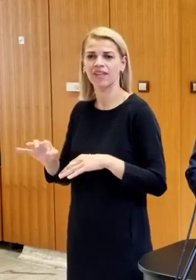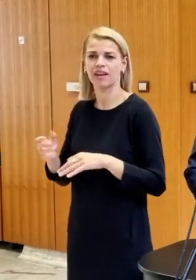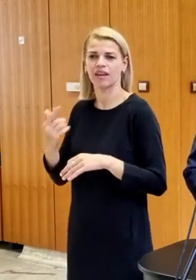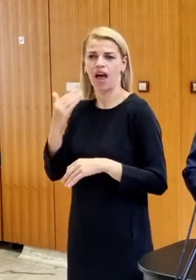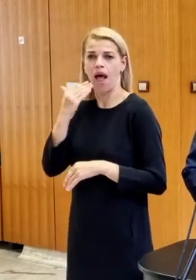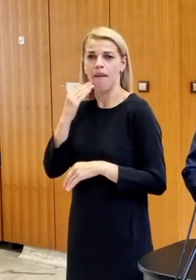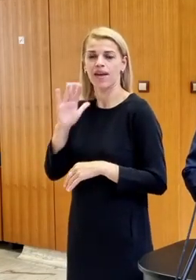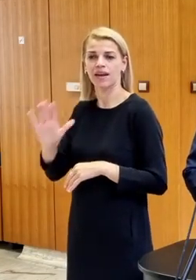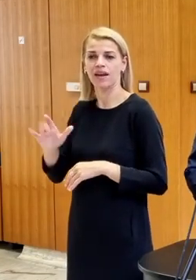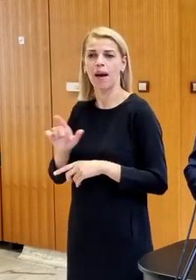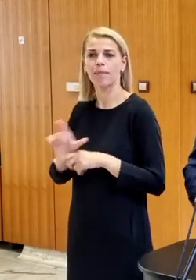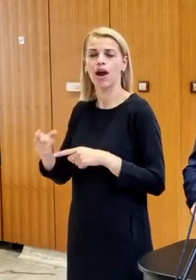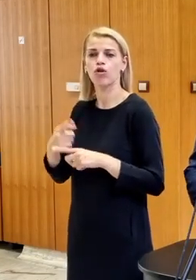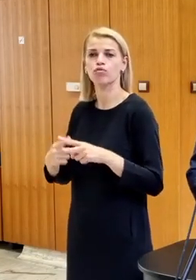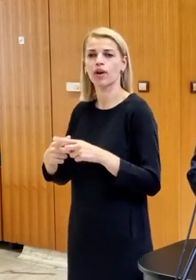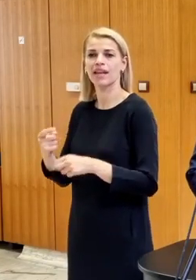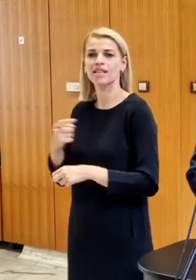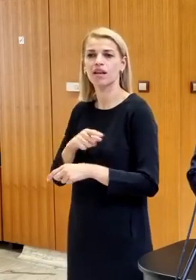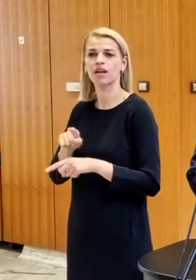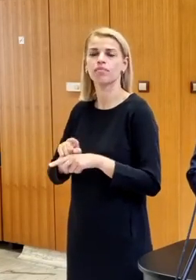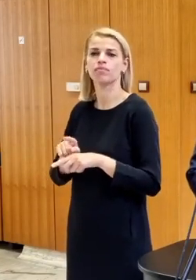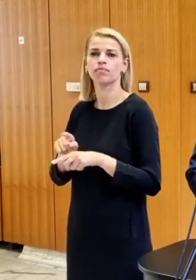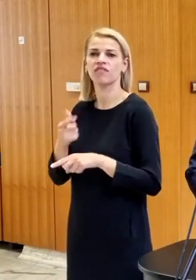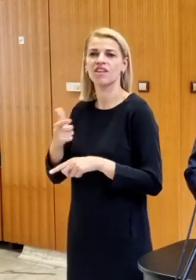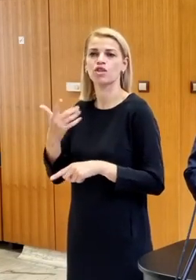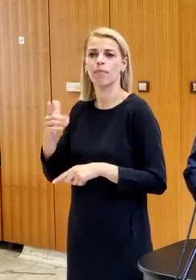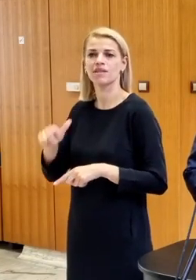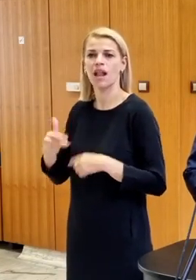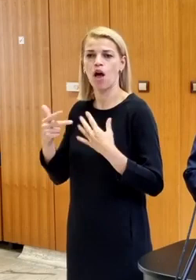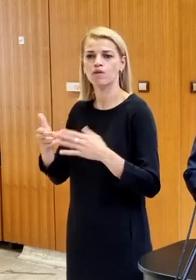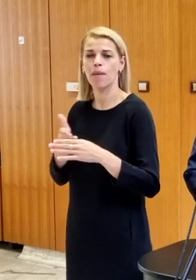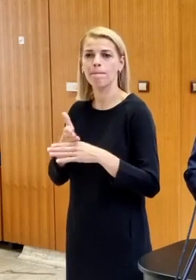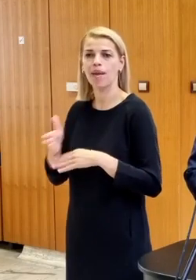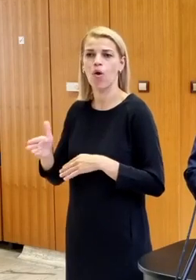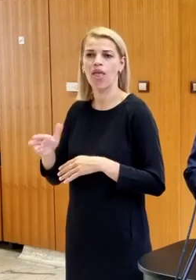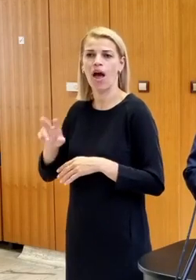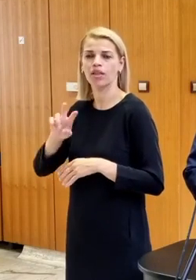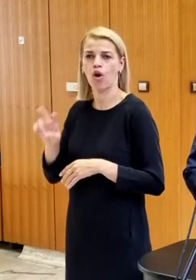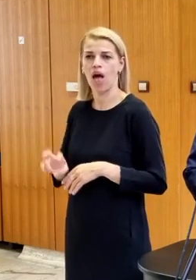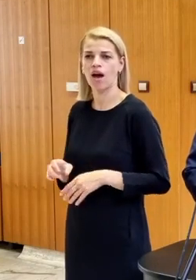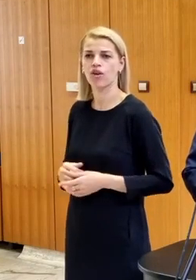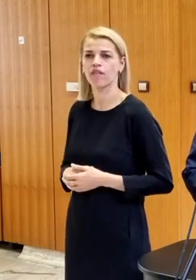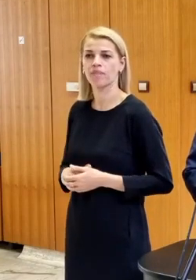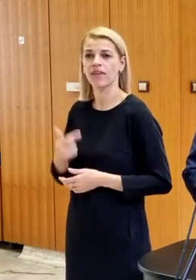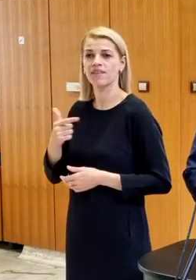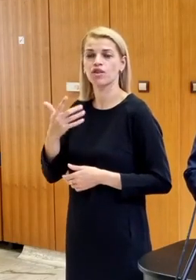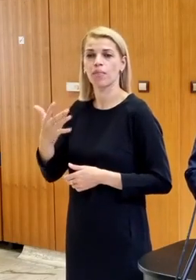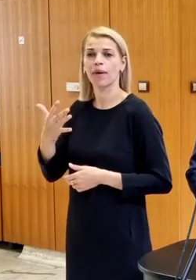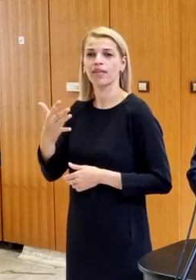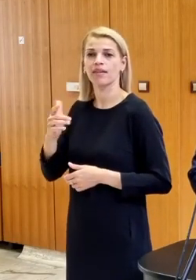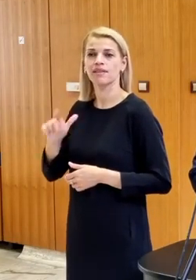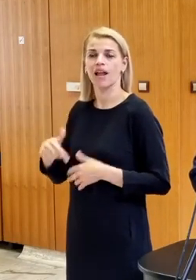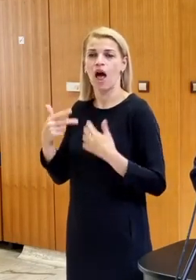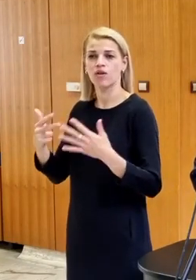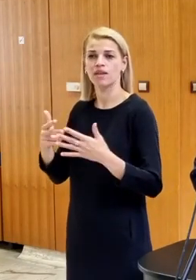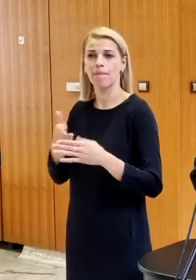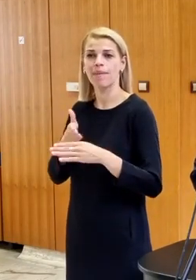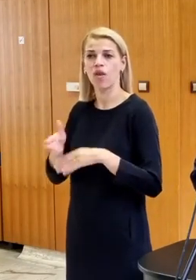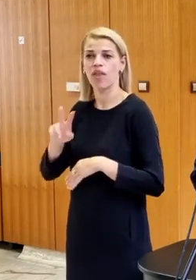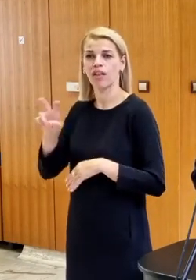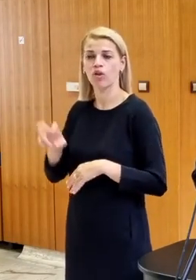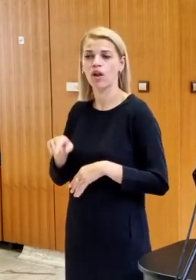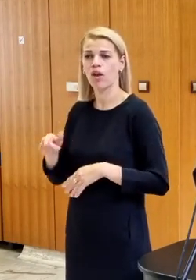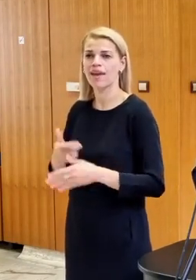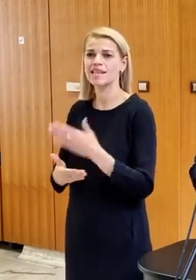štátov amerických pre ozbrojné síly a pre rezerv dobraný 205,8 milióna dolarov. 205,8 milióna dolarov to je